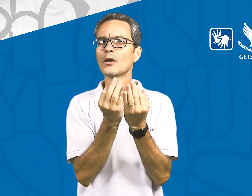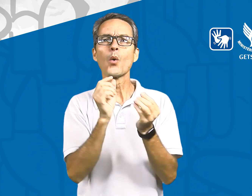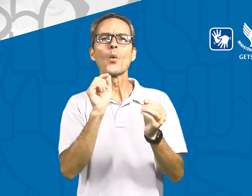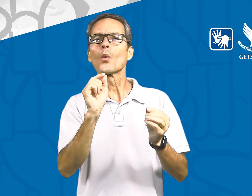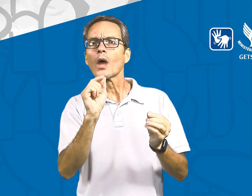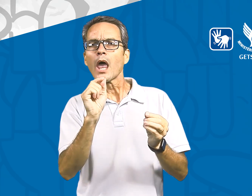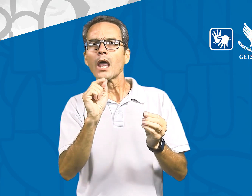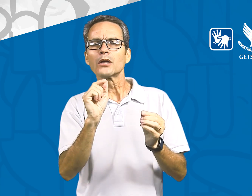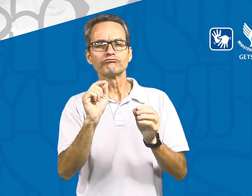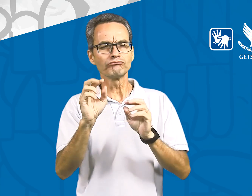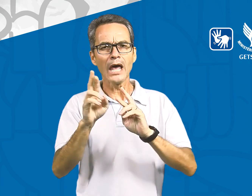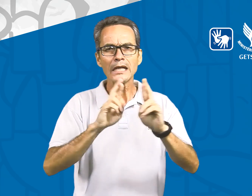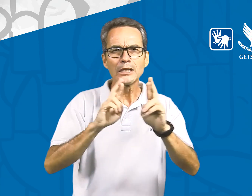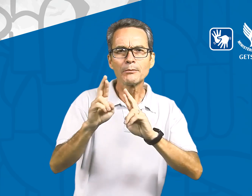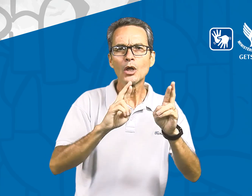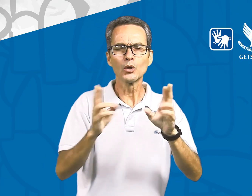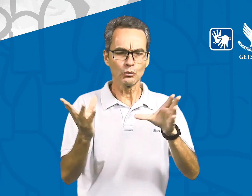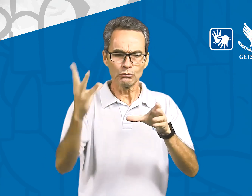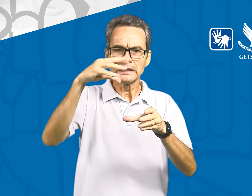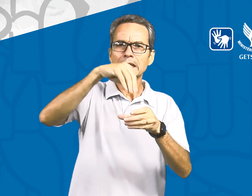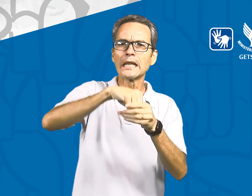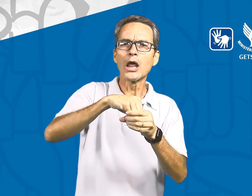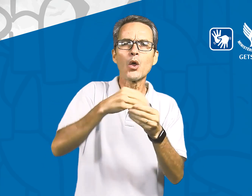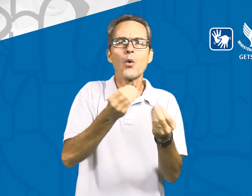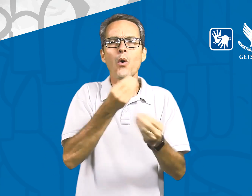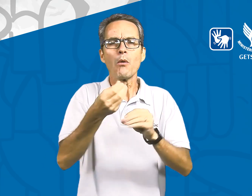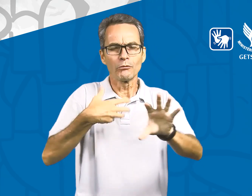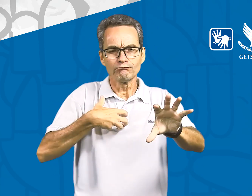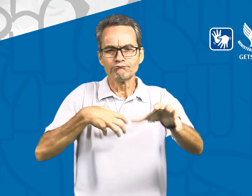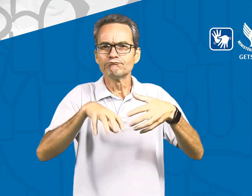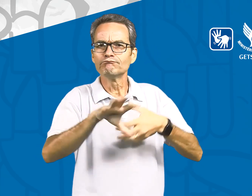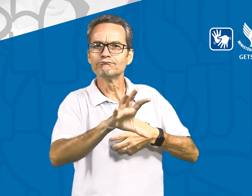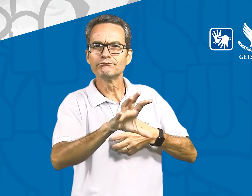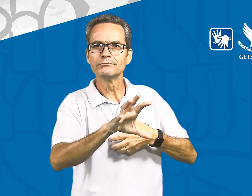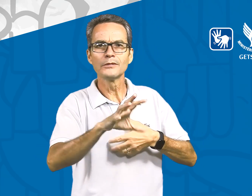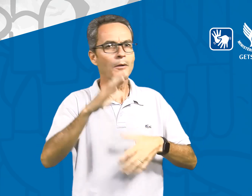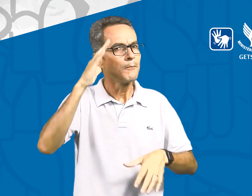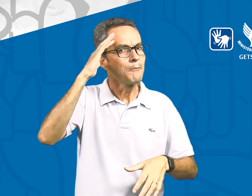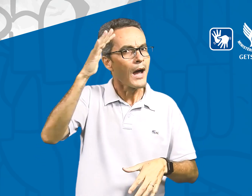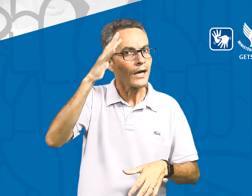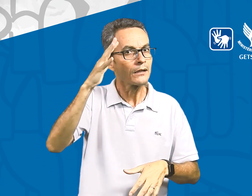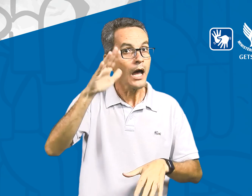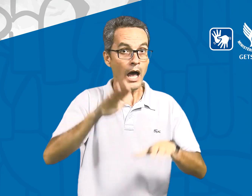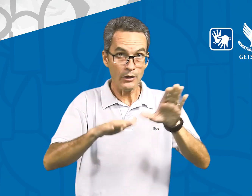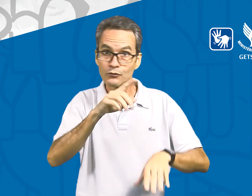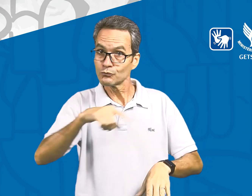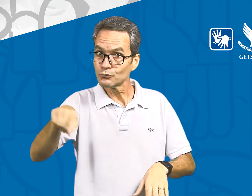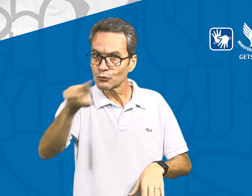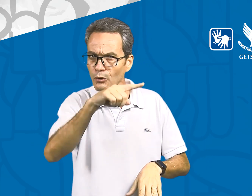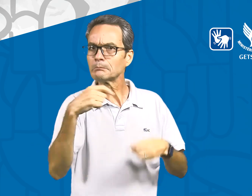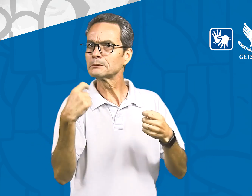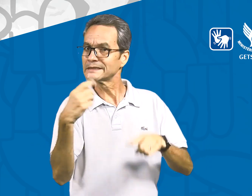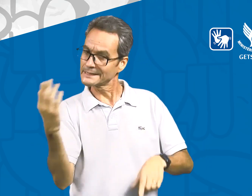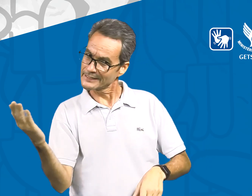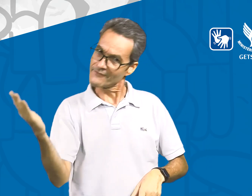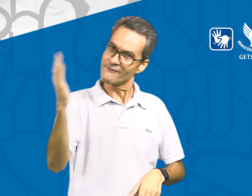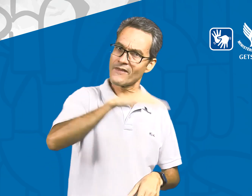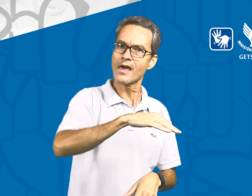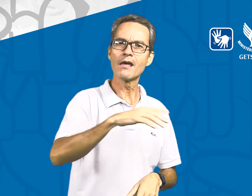Falaremos sobre família, relacionamentos familiares, empatia. Você precisa participar. Venha!